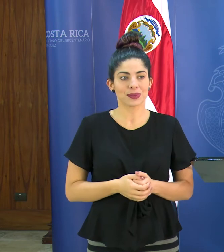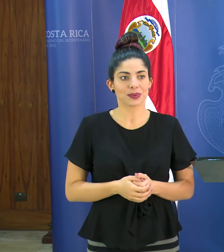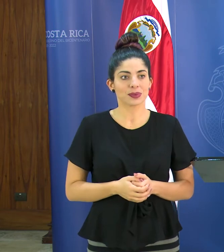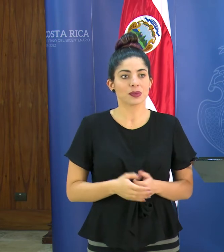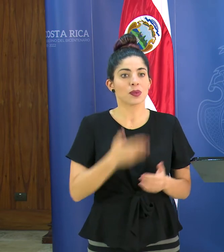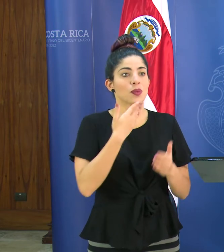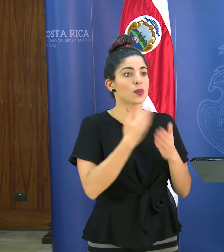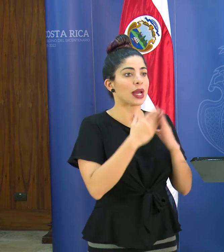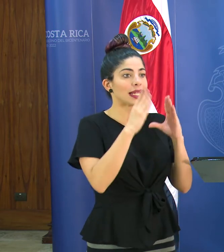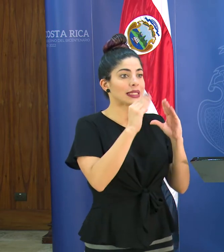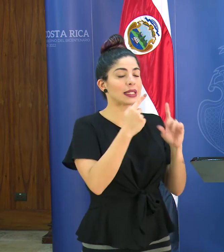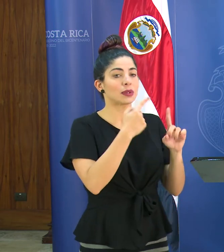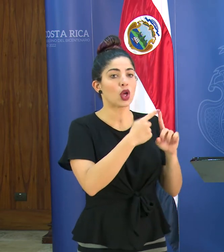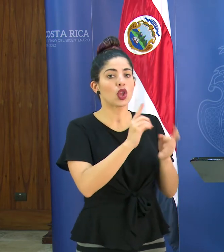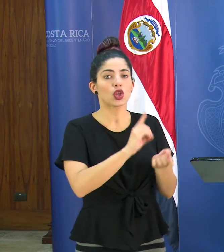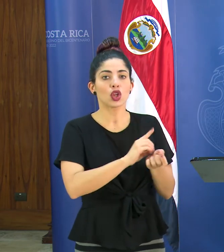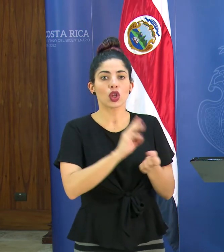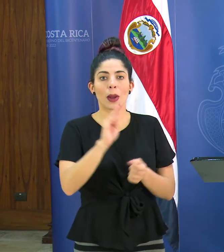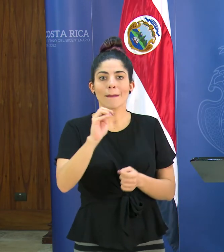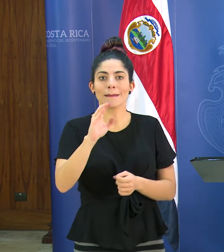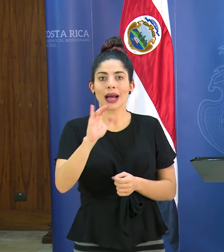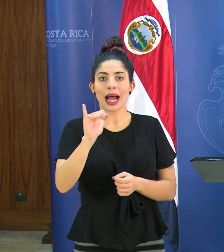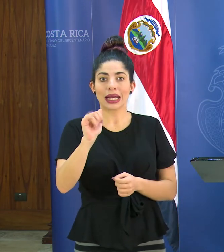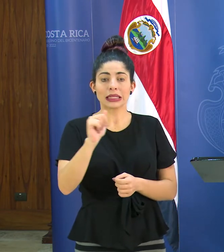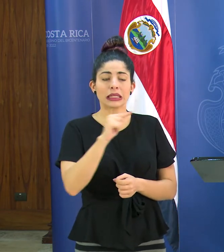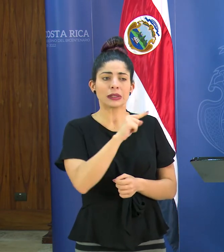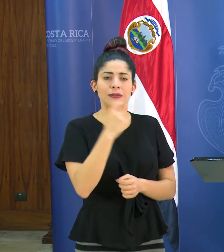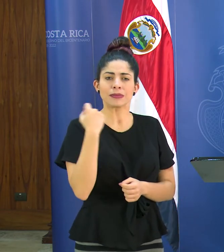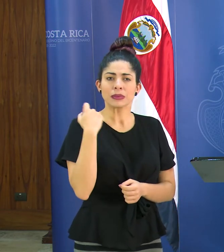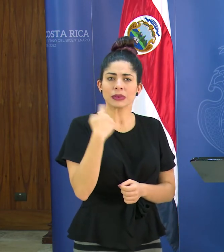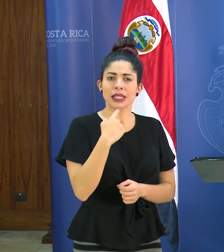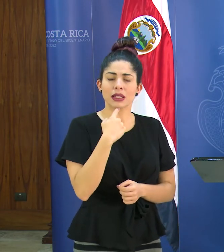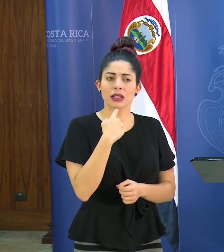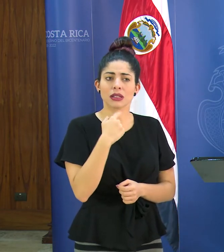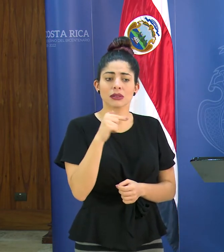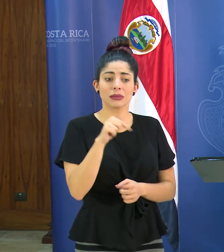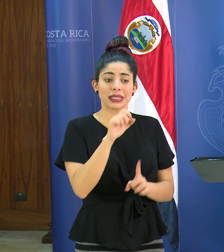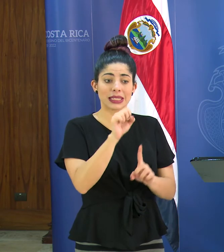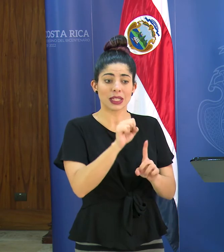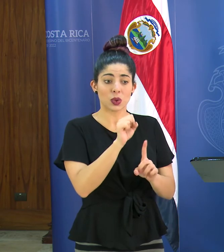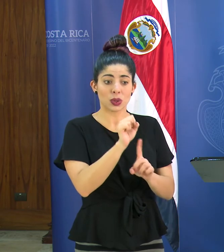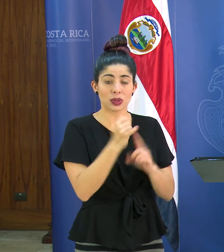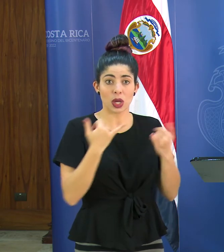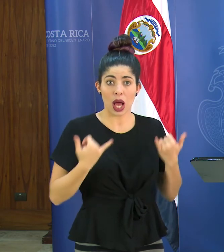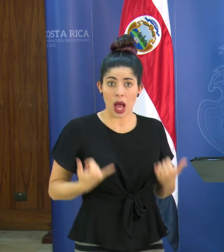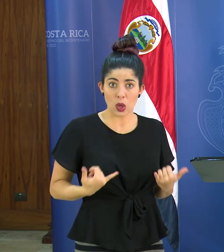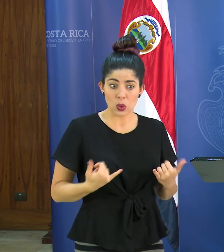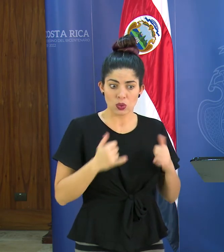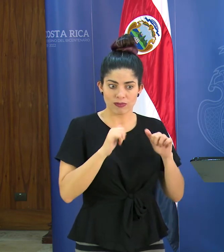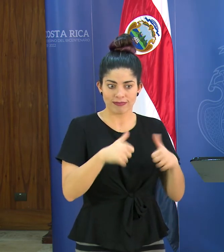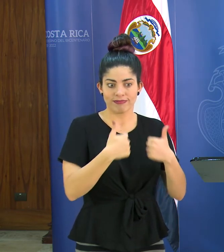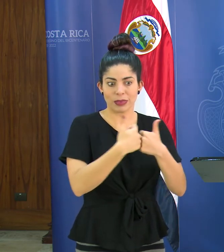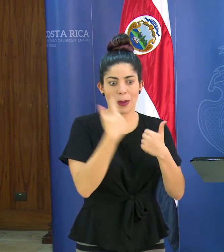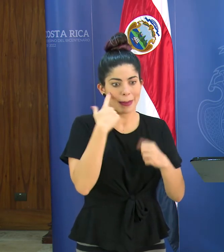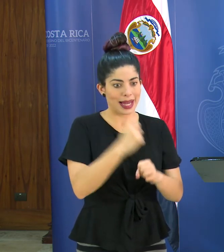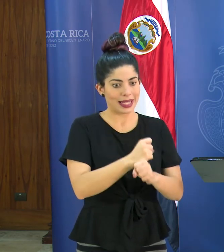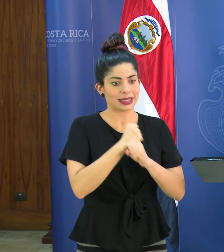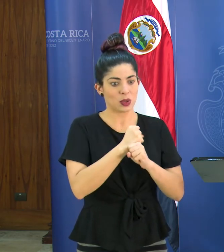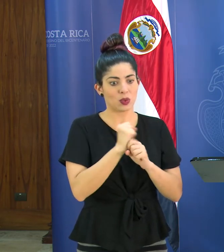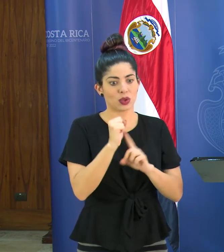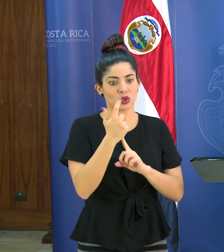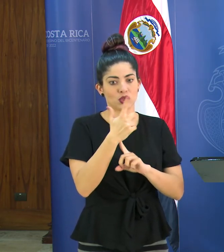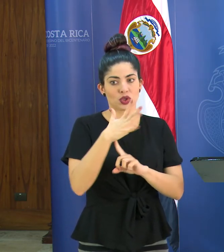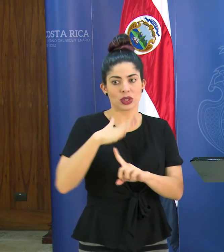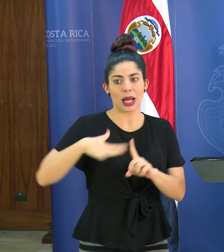Buenas tardes para el doctor Macaya doctor usted mencionaba ahora que esta situación actual es un reto para la seguridad social del país